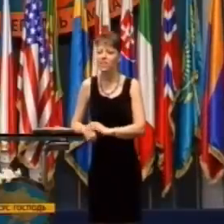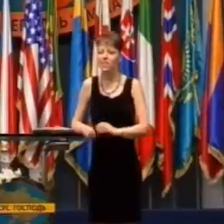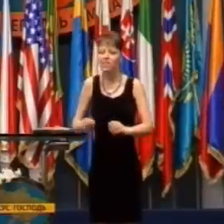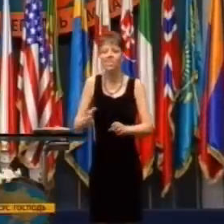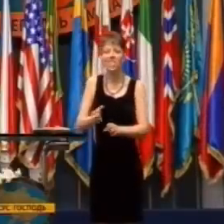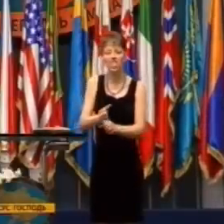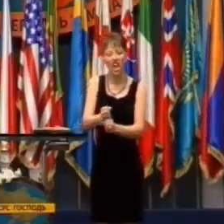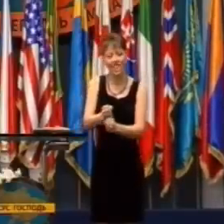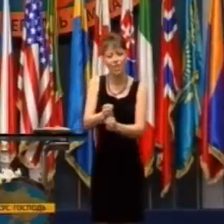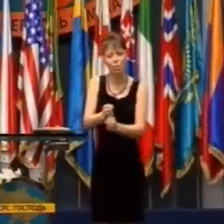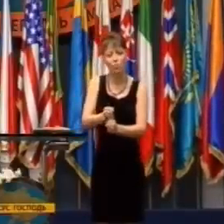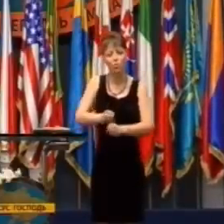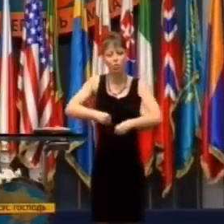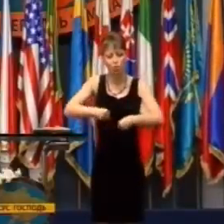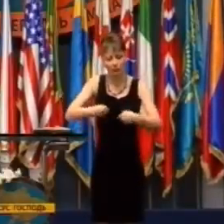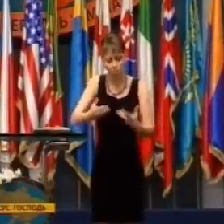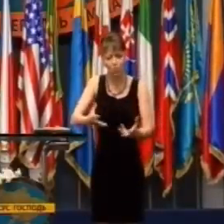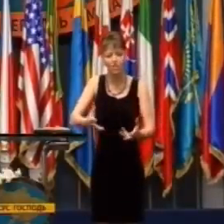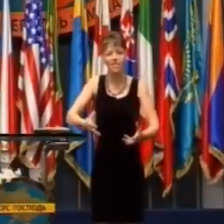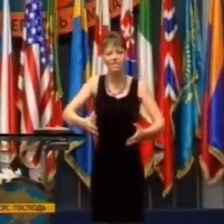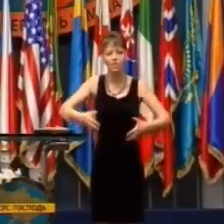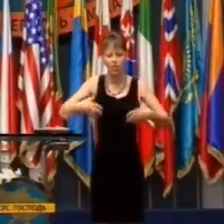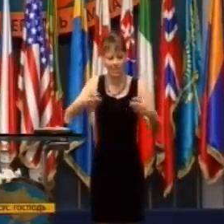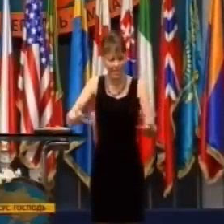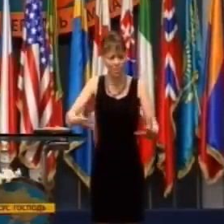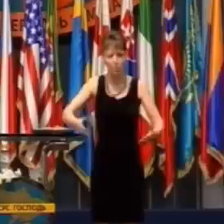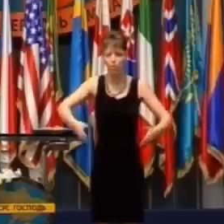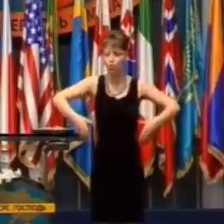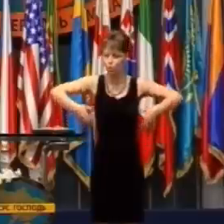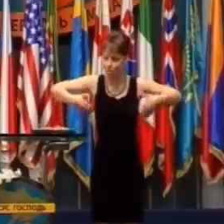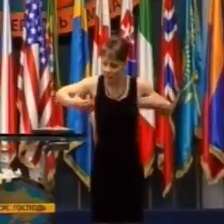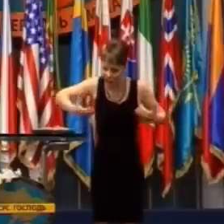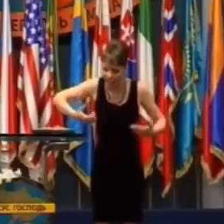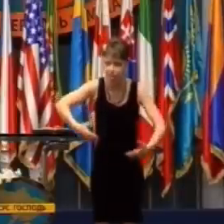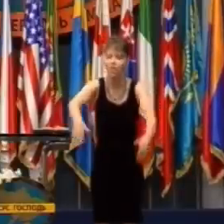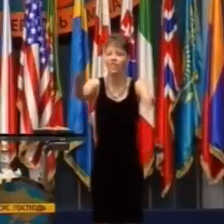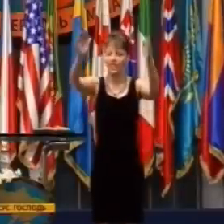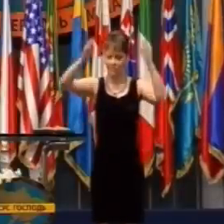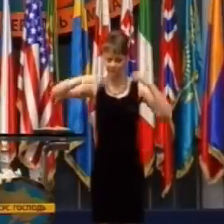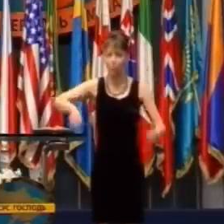Musíš nechať svoju vieru pôsobiť, nech účinkuje.